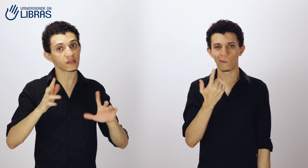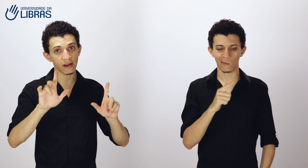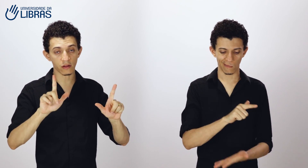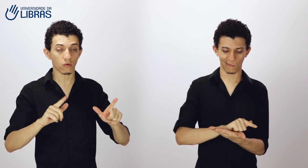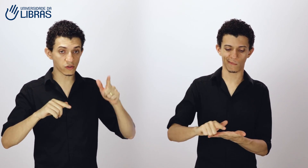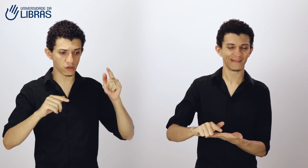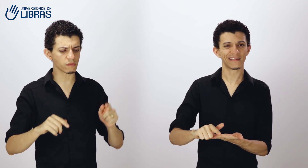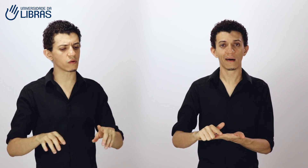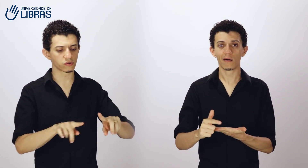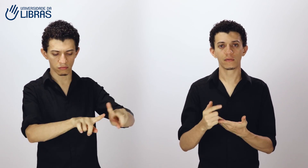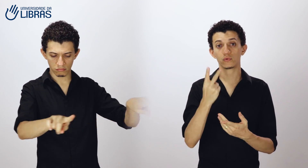usar, então, com as duas mãos.